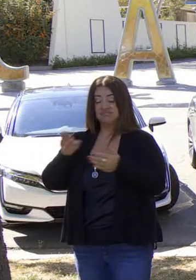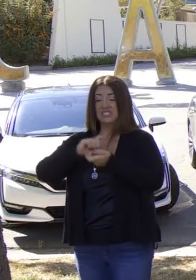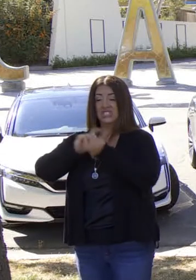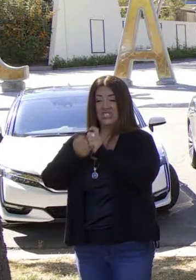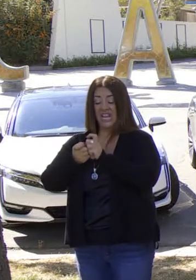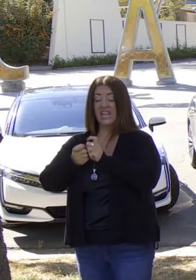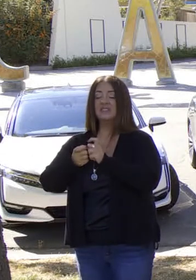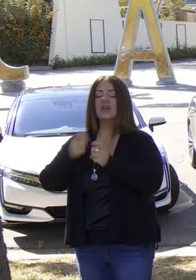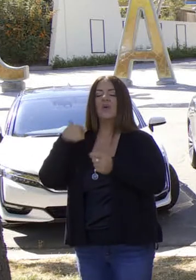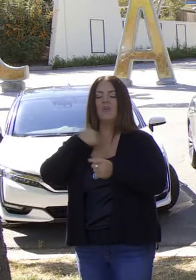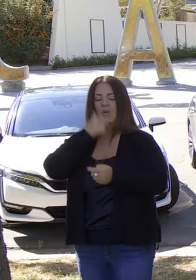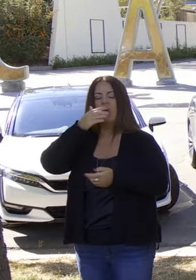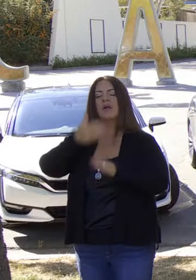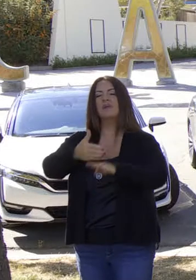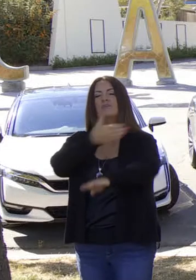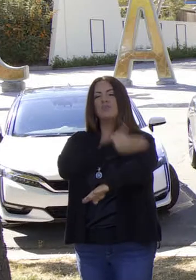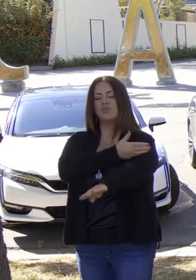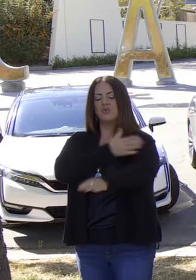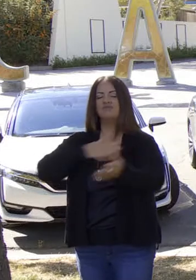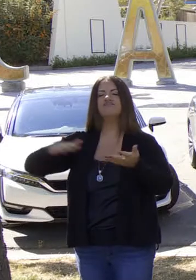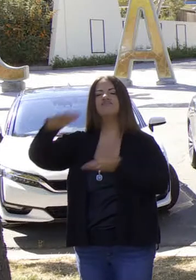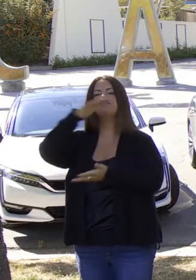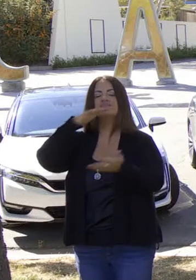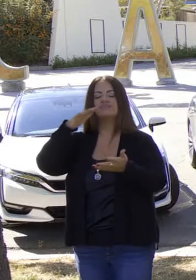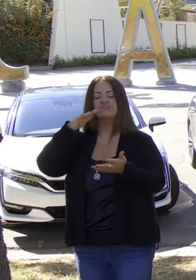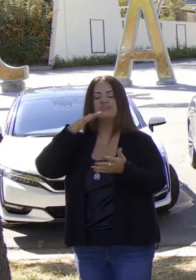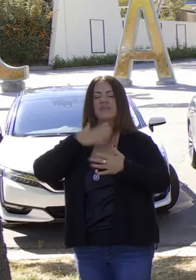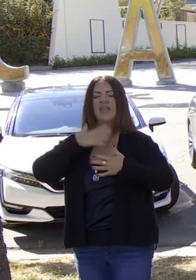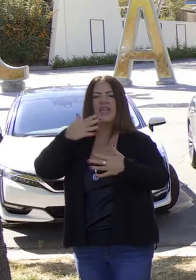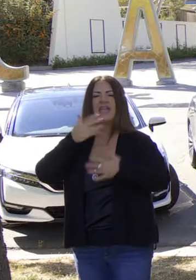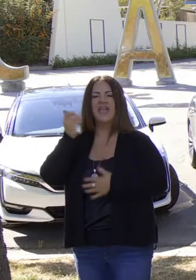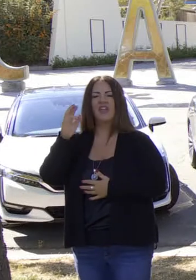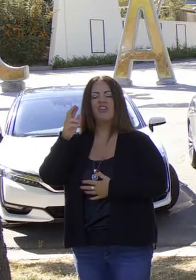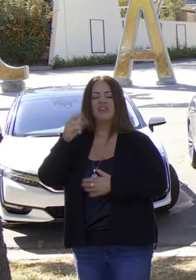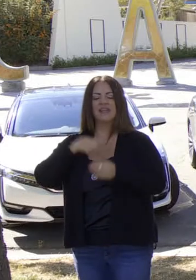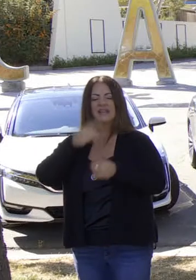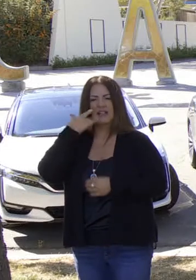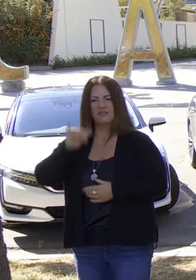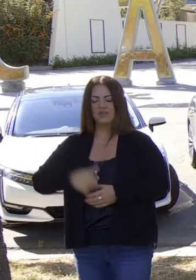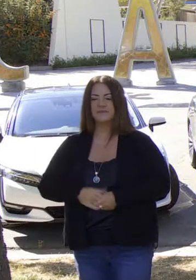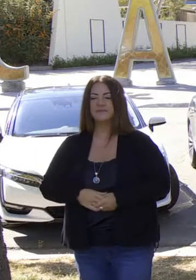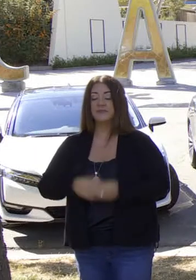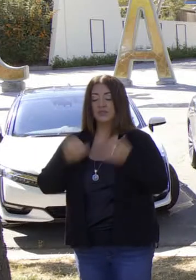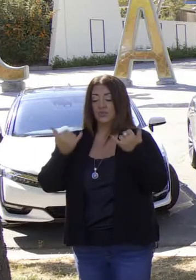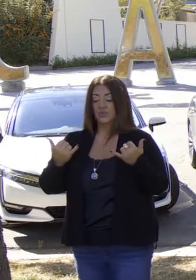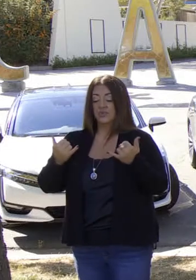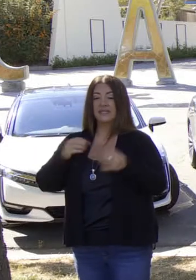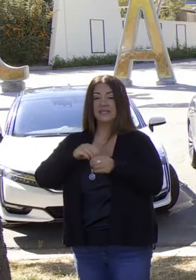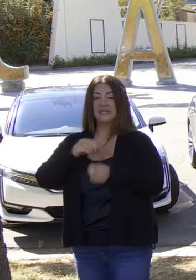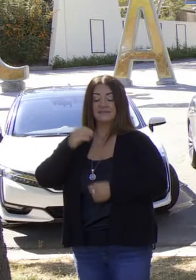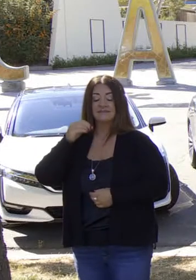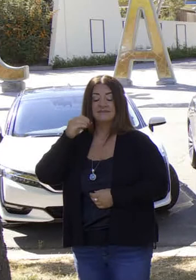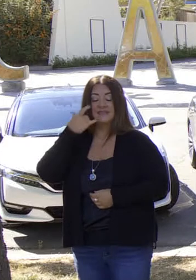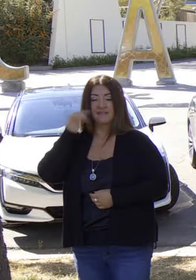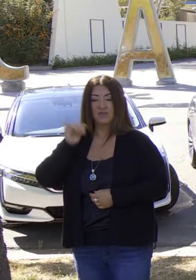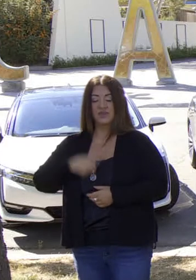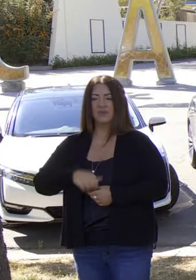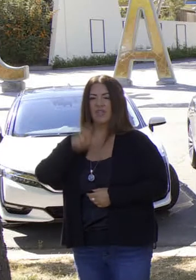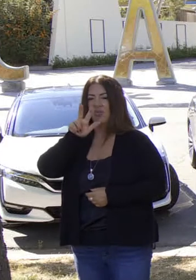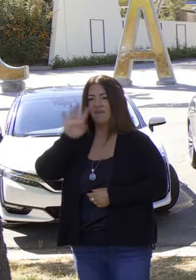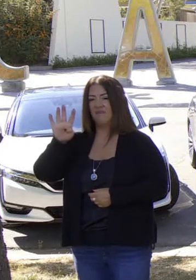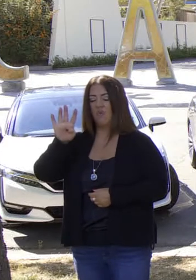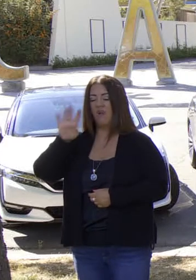el clima económico en California también. Permítanme reiterar, hoy día en el estado tenemos